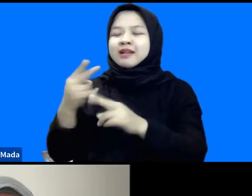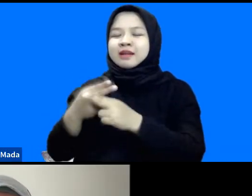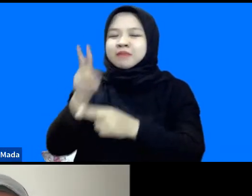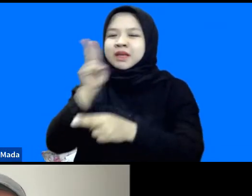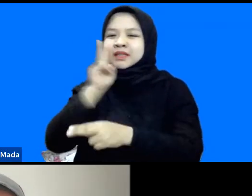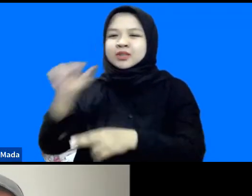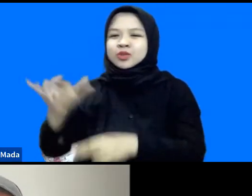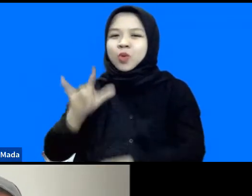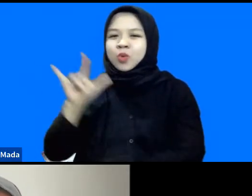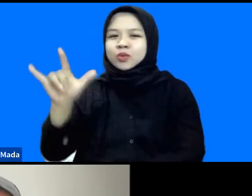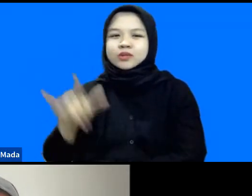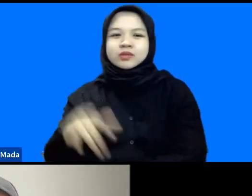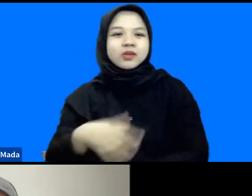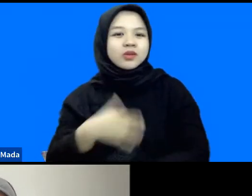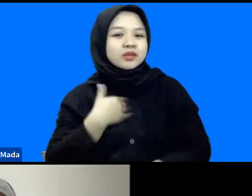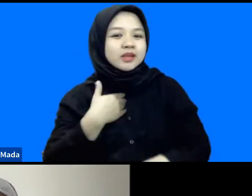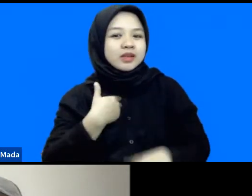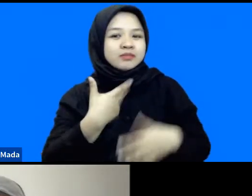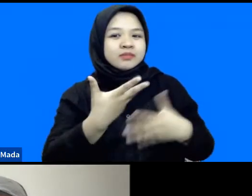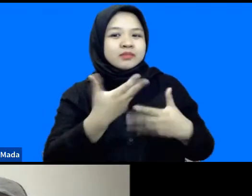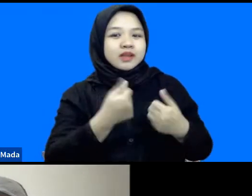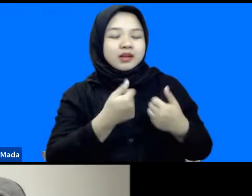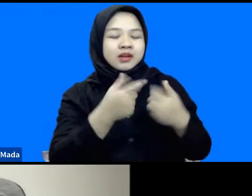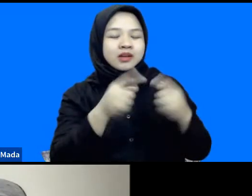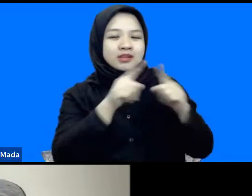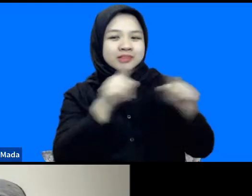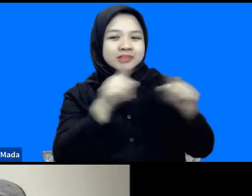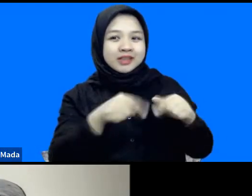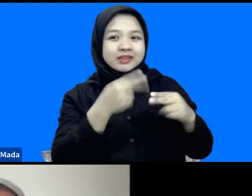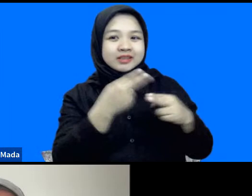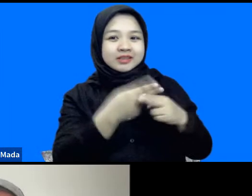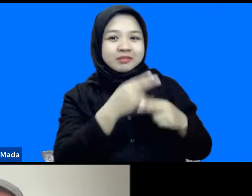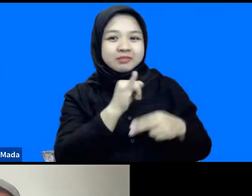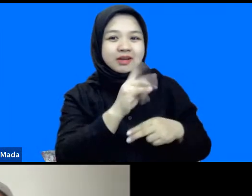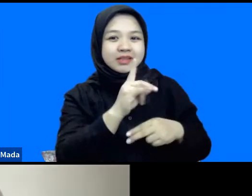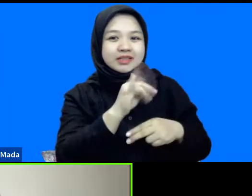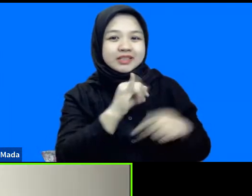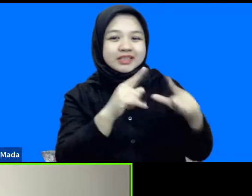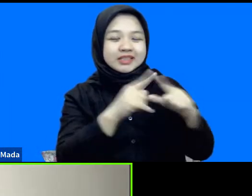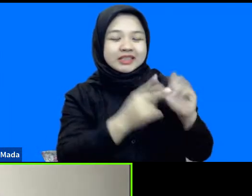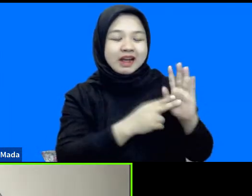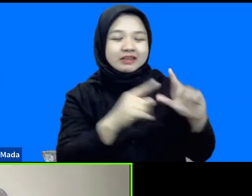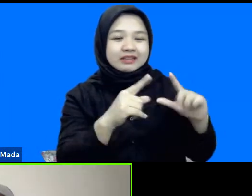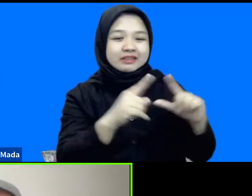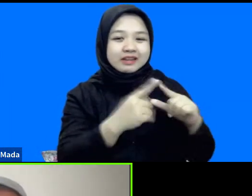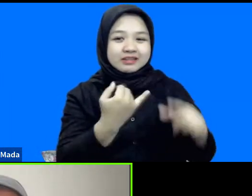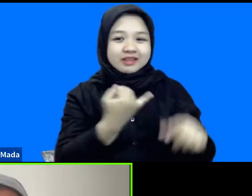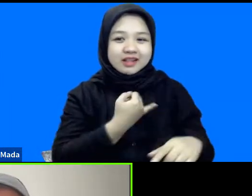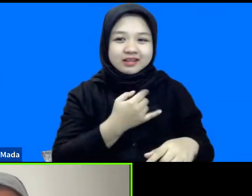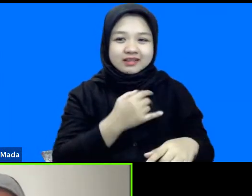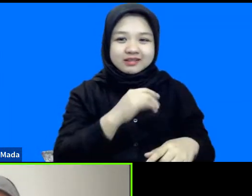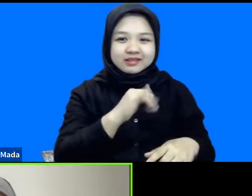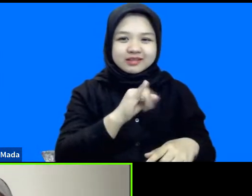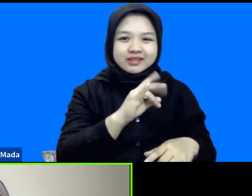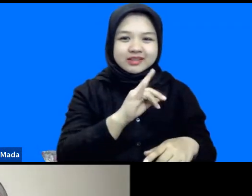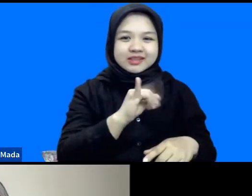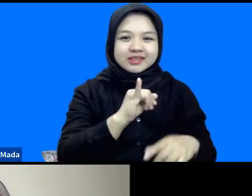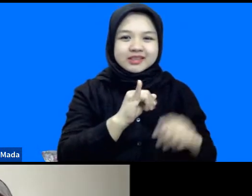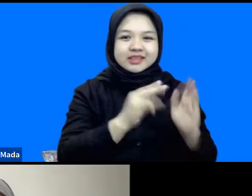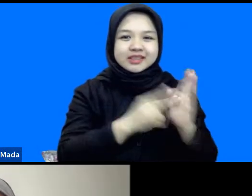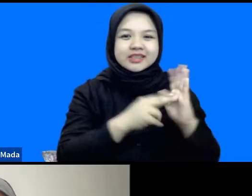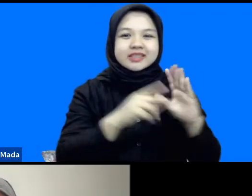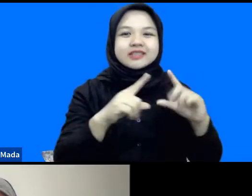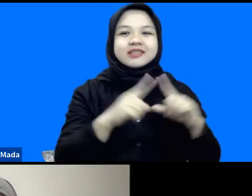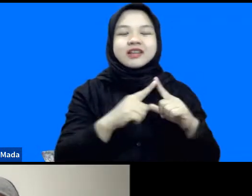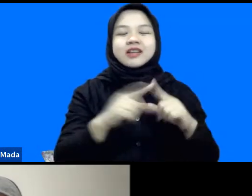Oh, soalnya saya dapat teksnya, oh Iryana ya, Kak Iryana ya, baik. Kak Iryana ini adalah kandidat